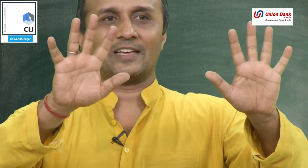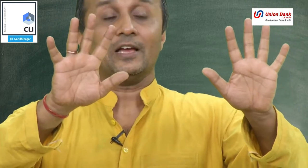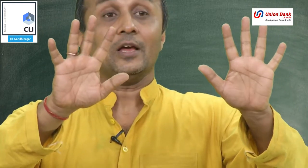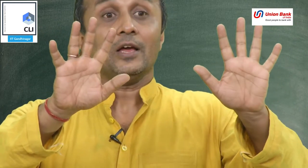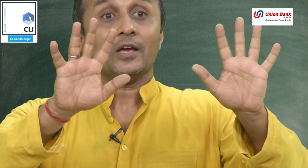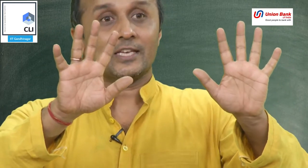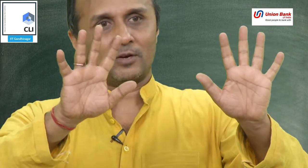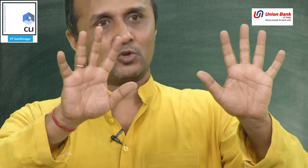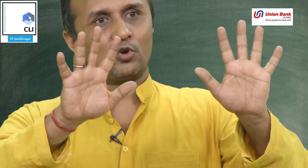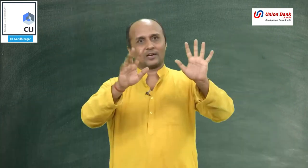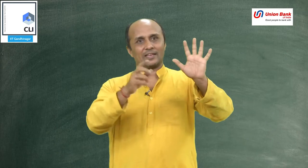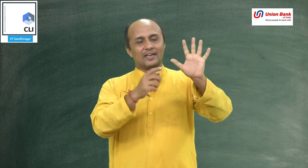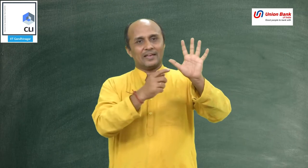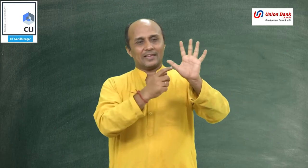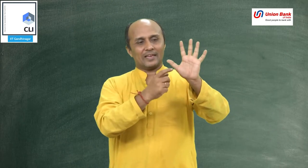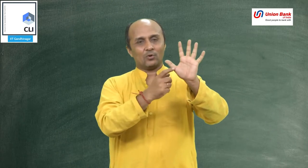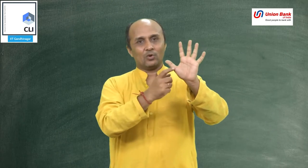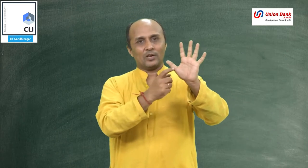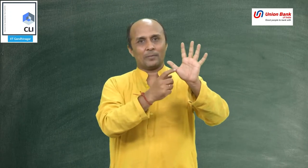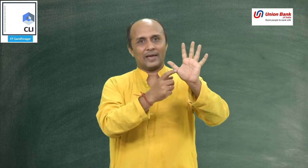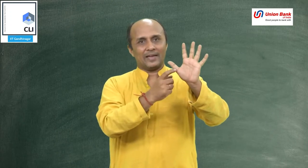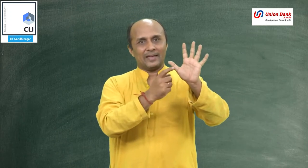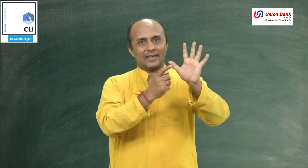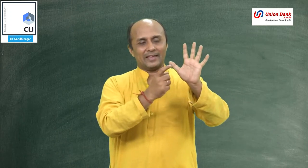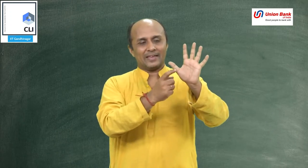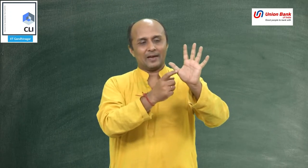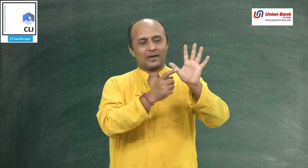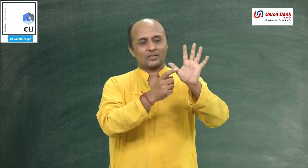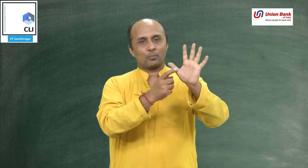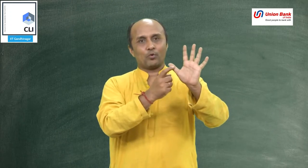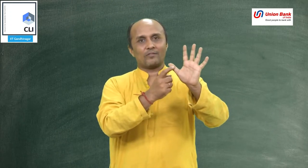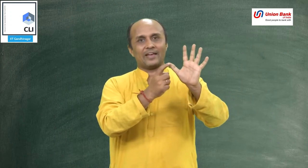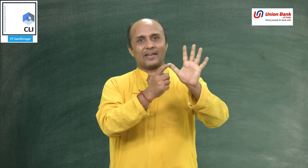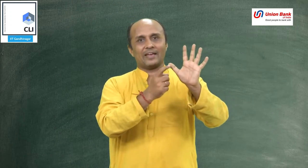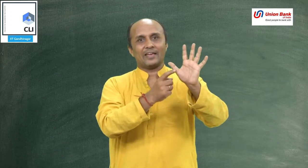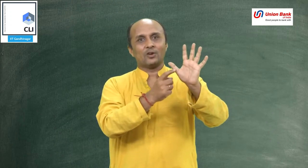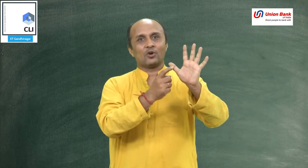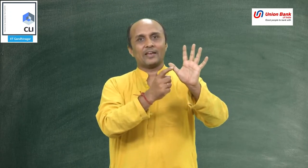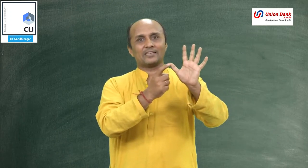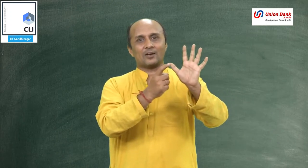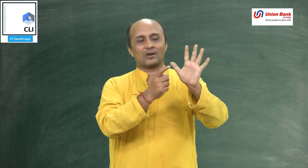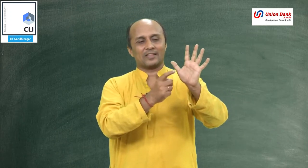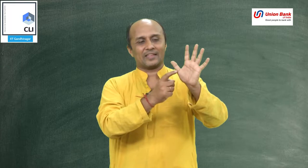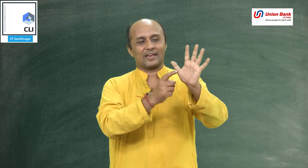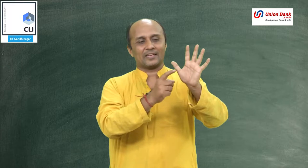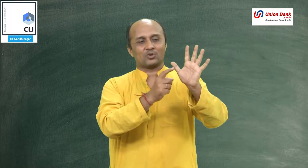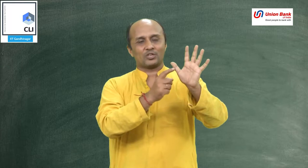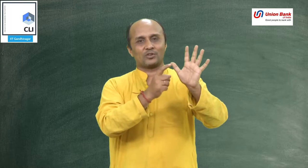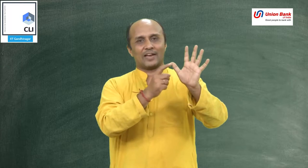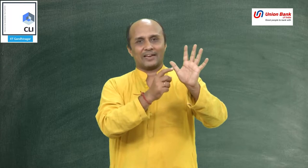हैं इसमें कुछ लोग करते हैं कि उंगलियों में ये हमारे जो पोर में हैं इनको गिनना चालू कर देते हैं या ये छोटी-छोटी लाइने